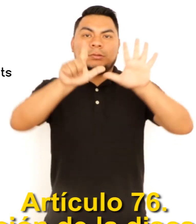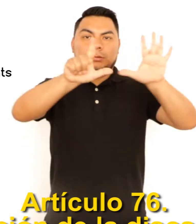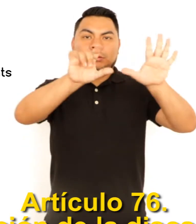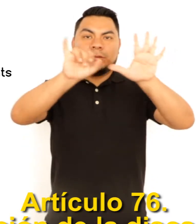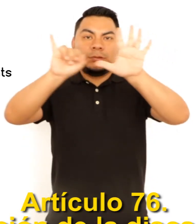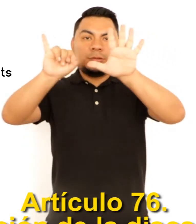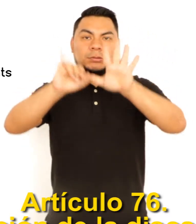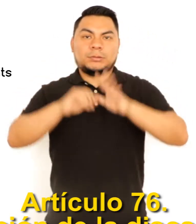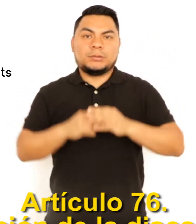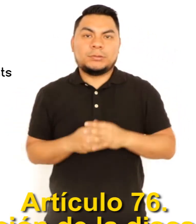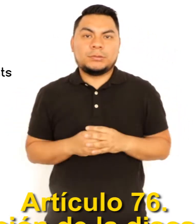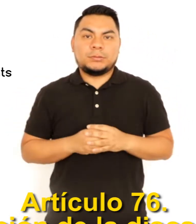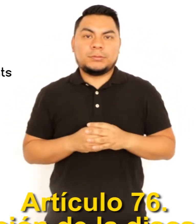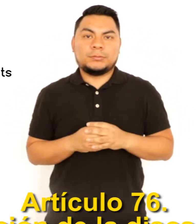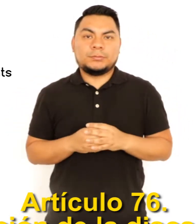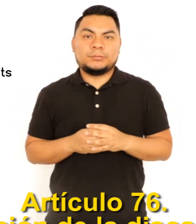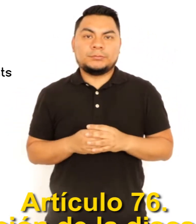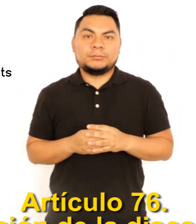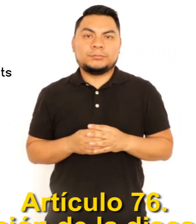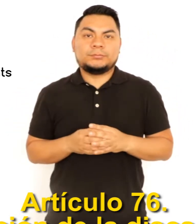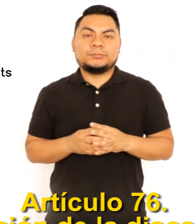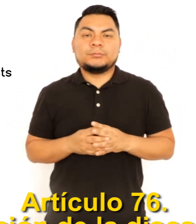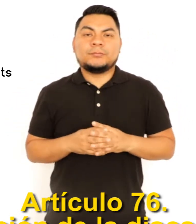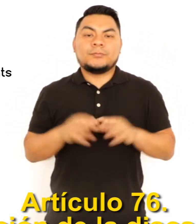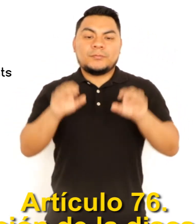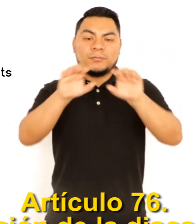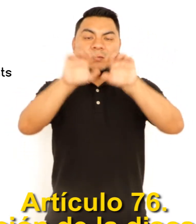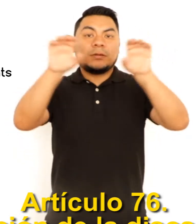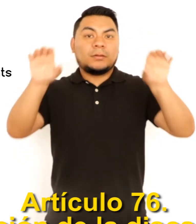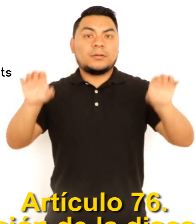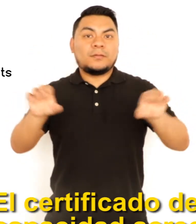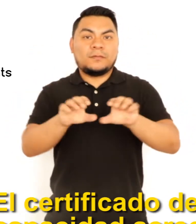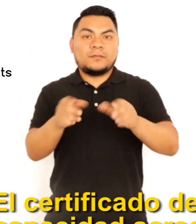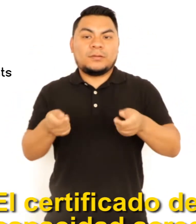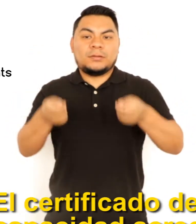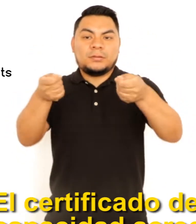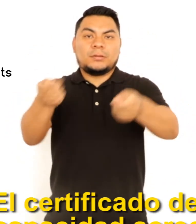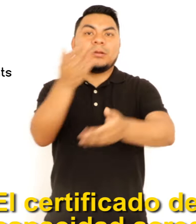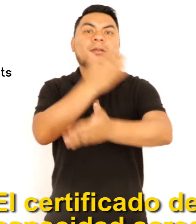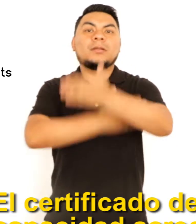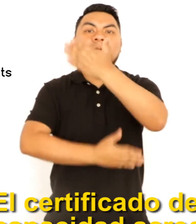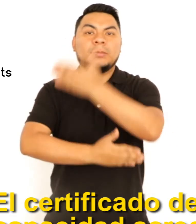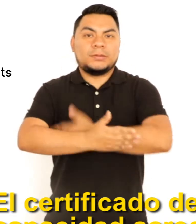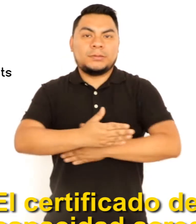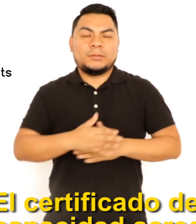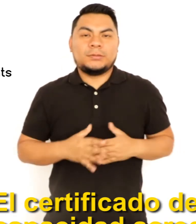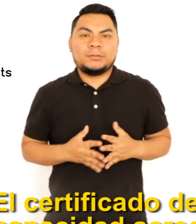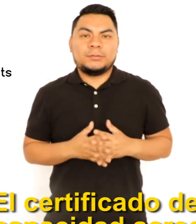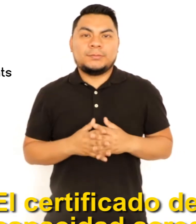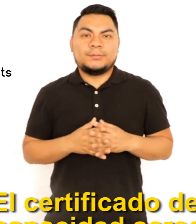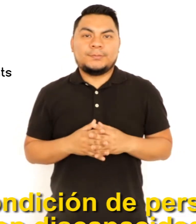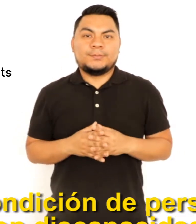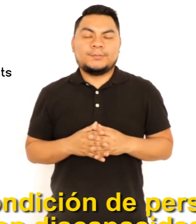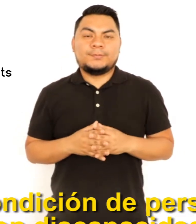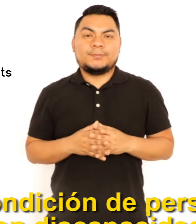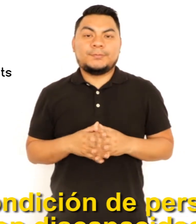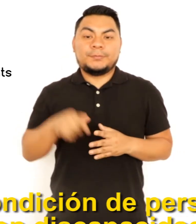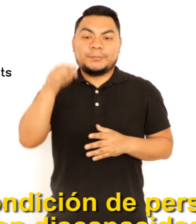CERTIFICACIÓN DE LA DISCAPACIDAD El certificado de discapacidad acredita la condición de